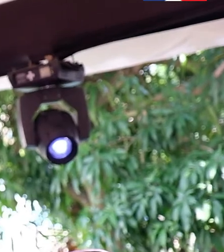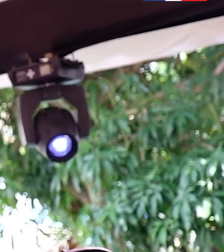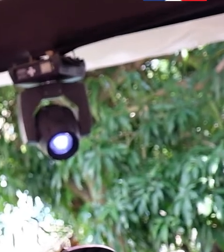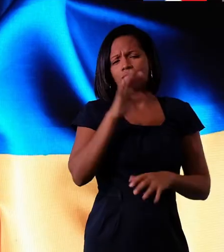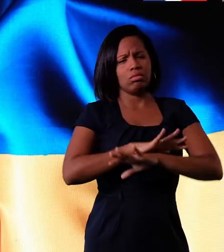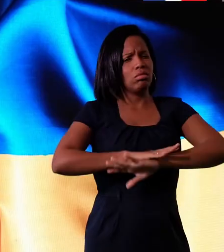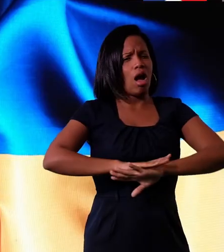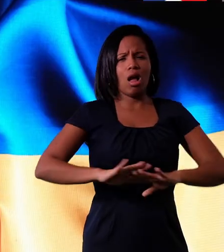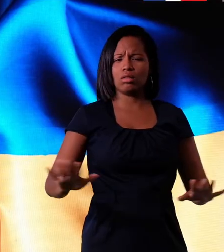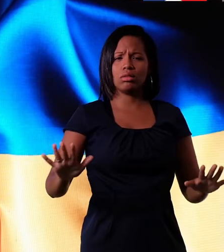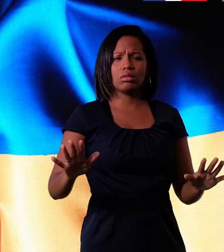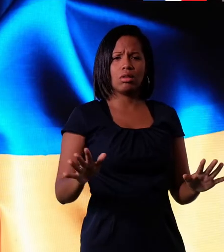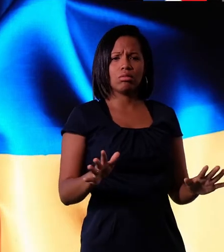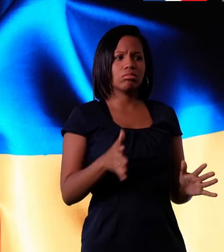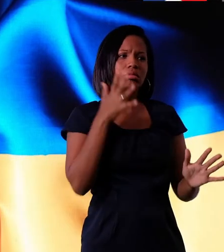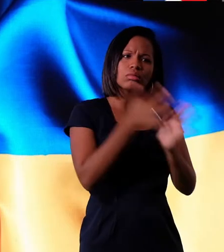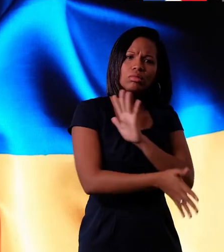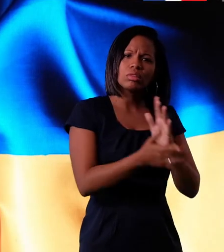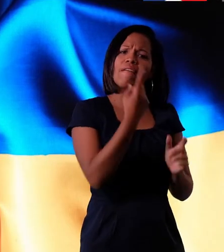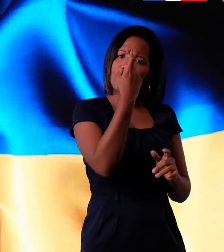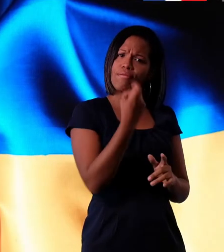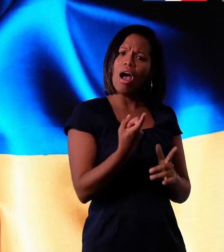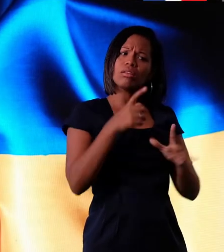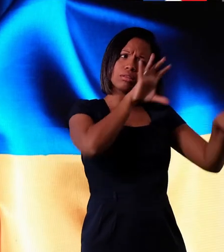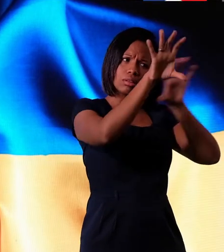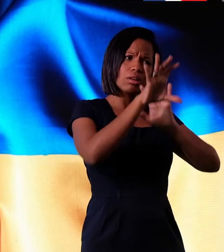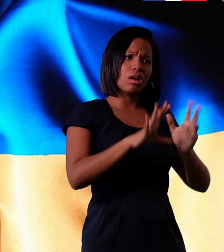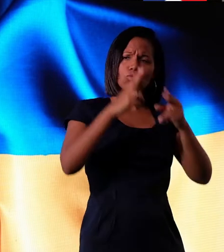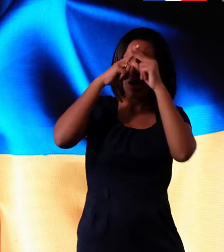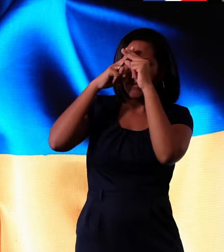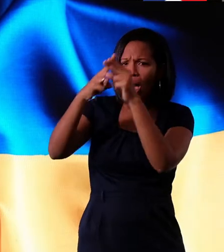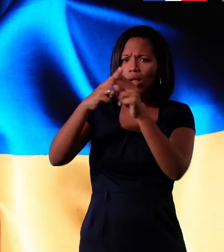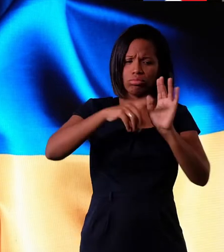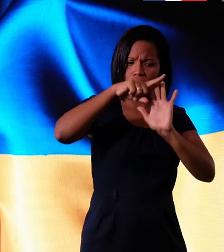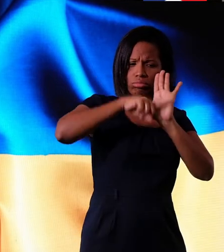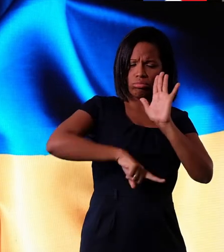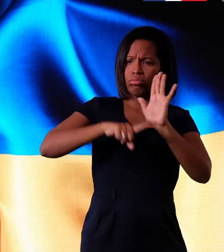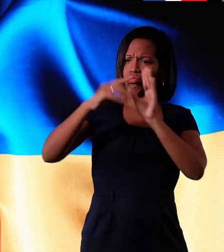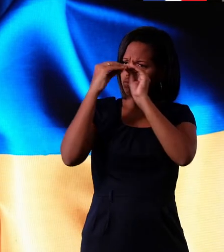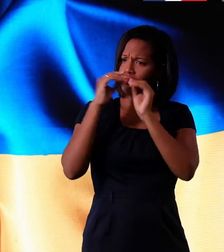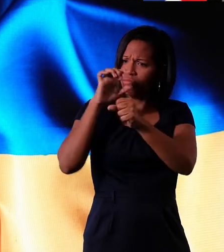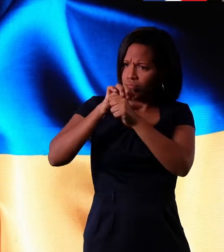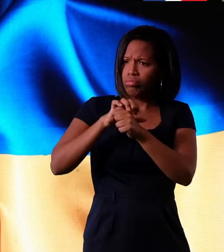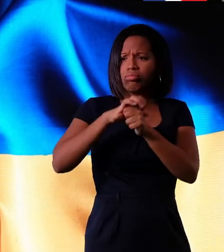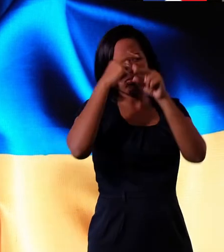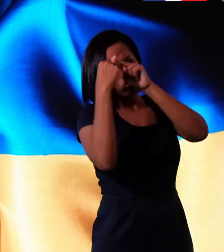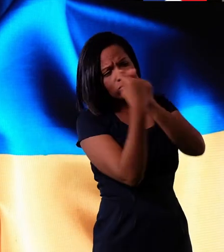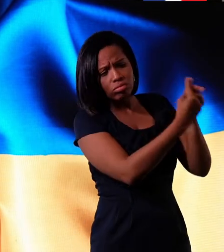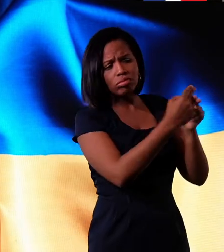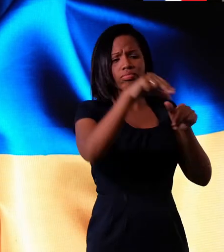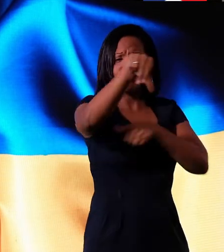un mundo que debe construir más reglas de gobernanza frente a los desafíos globales, es un retroceso